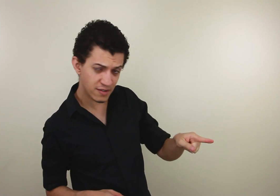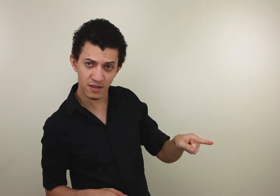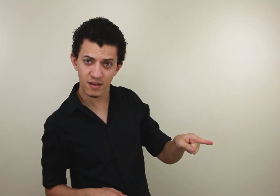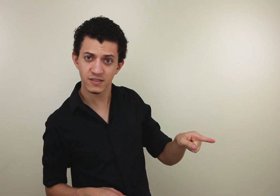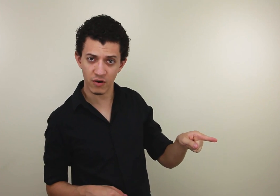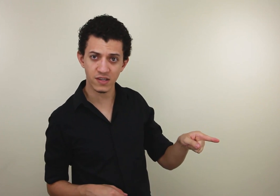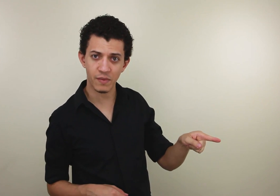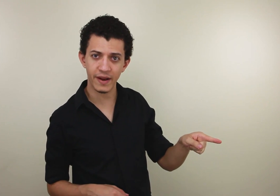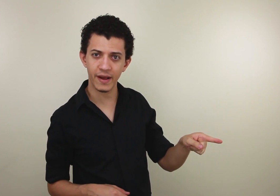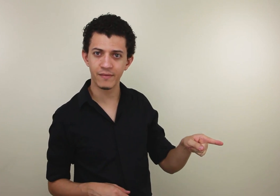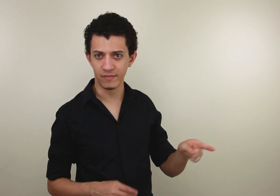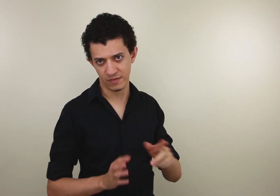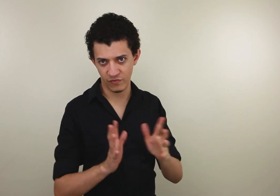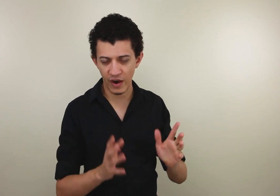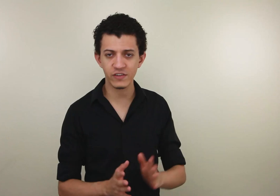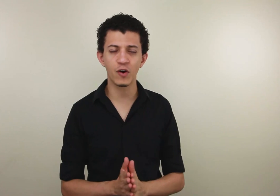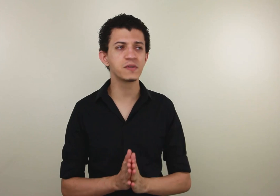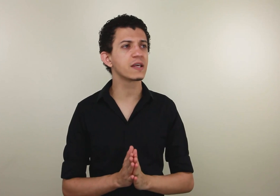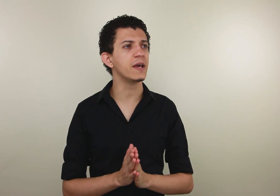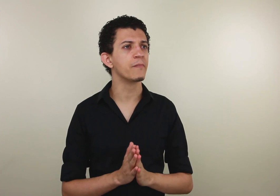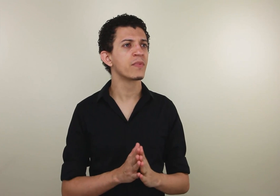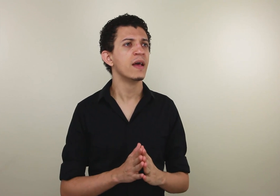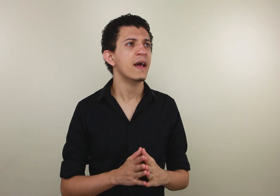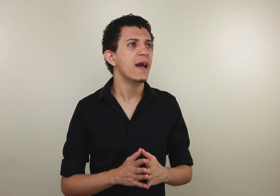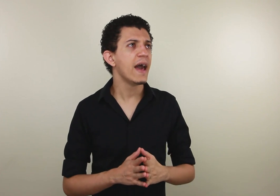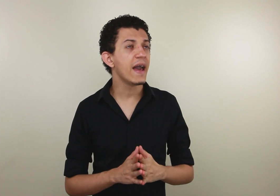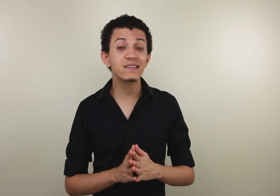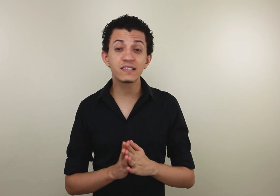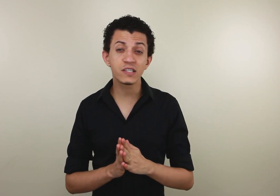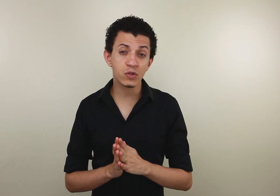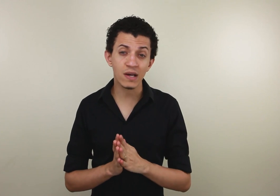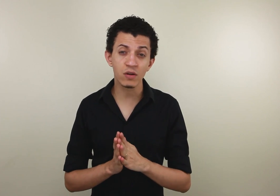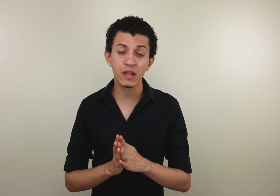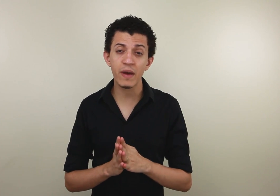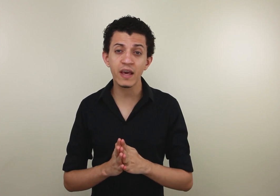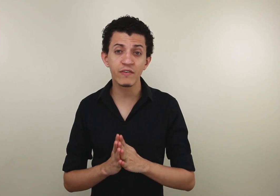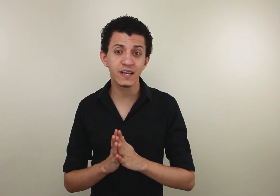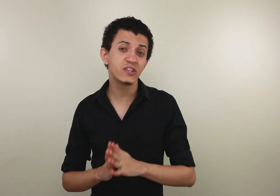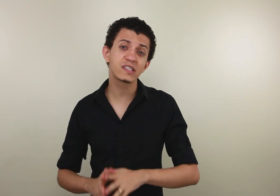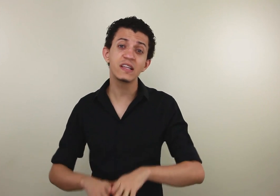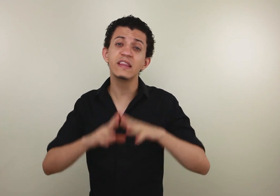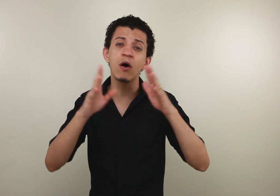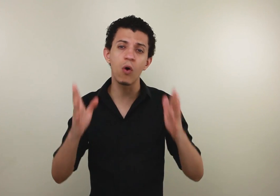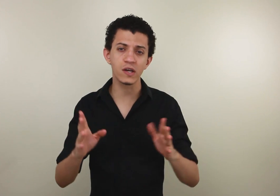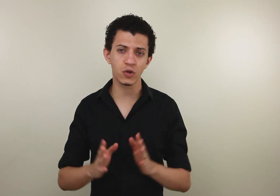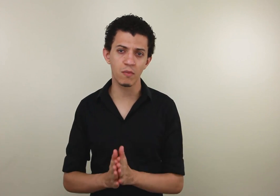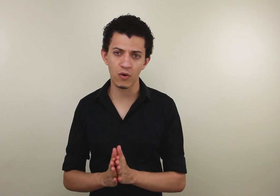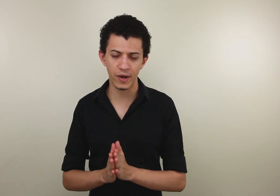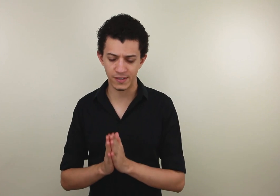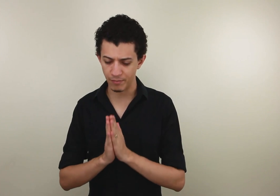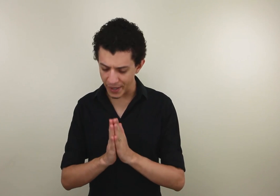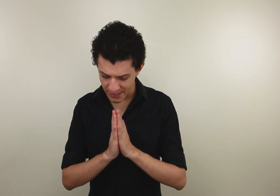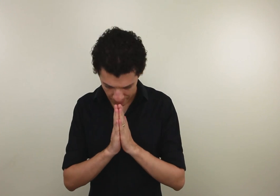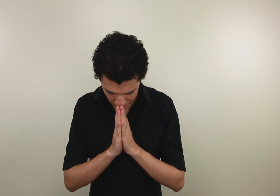Você gosta da Maria? Várias formas aqui Existe situação também que você diz que não gosta de alguma coisa Por exemplo